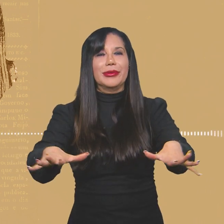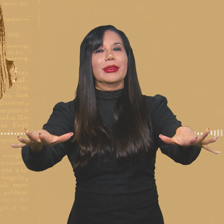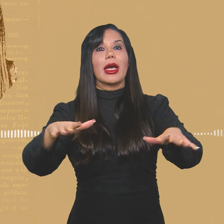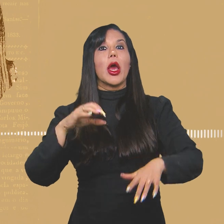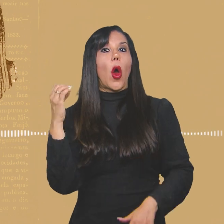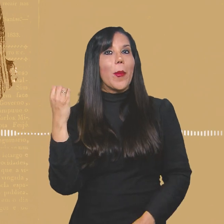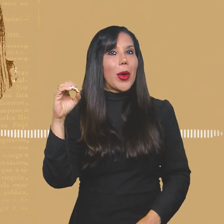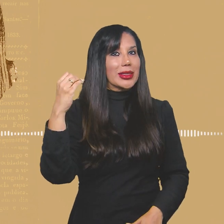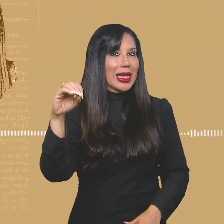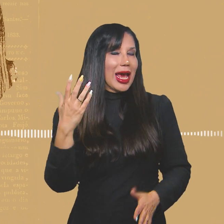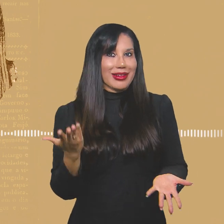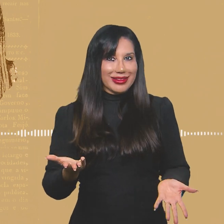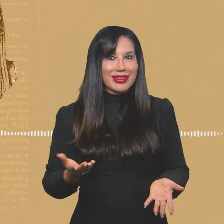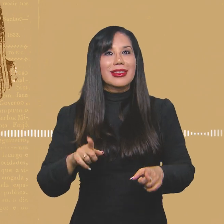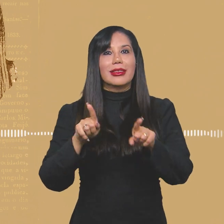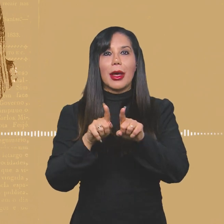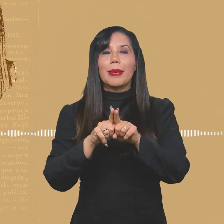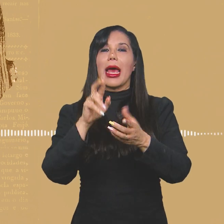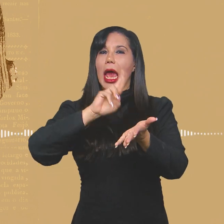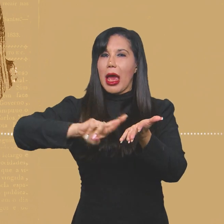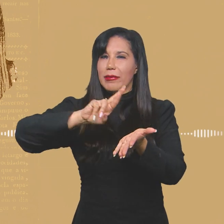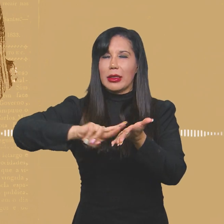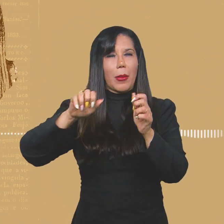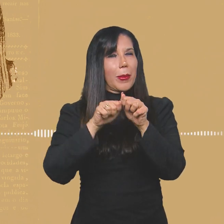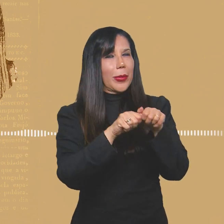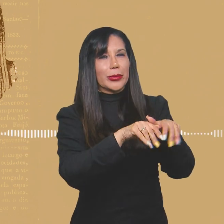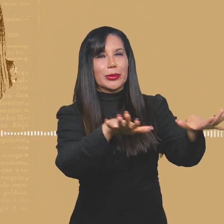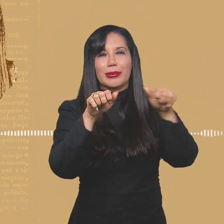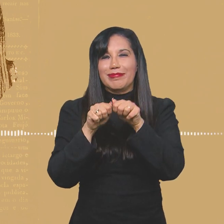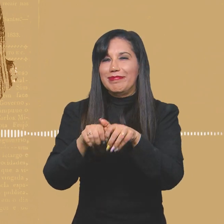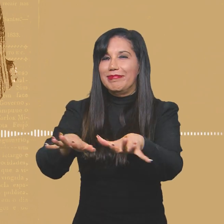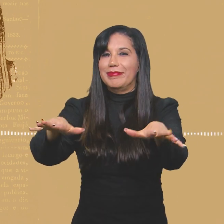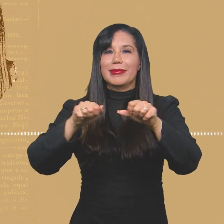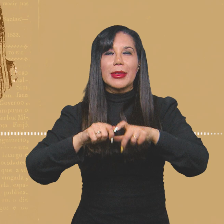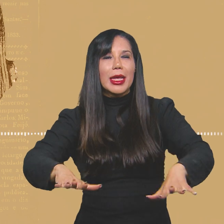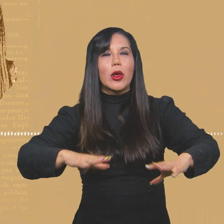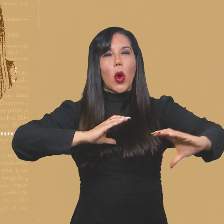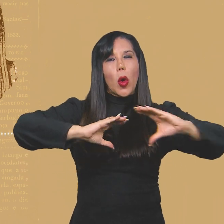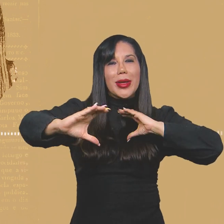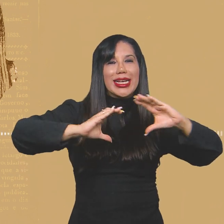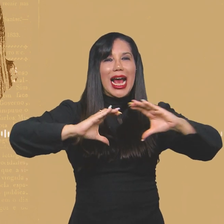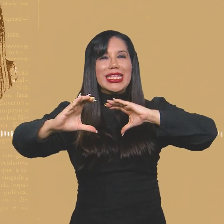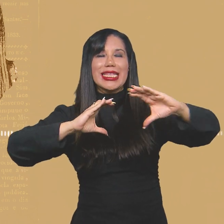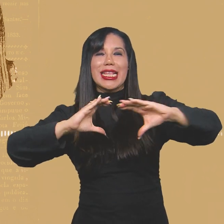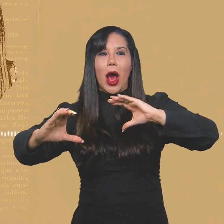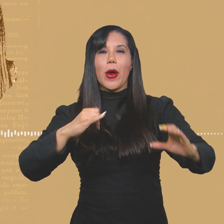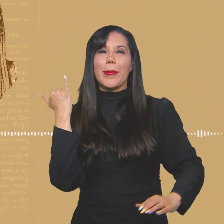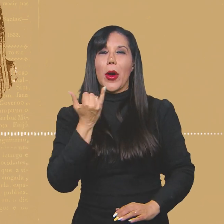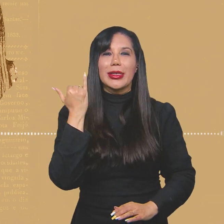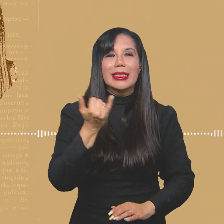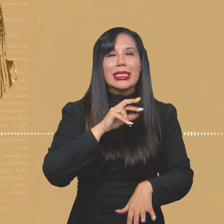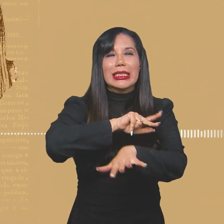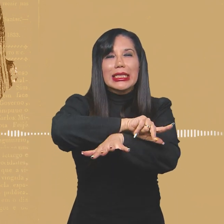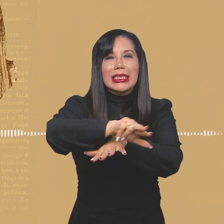Alegre, por exemplo. A posição da revista, nós conseguimos uma boa divulgação. Os meios de